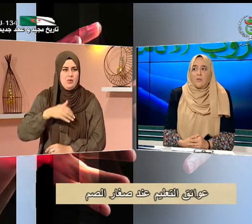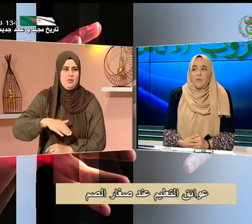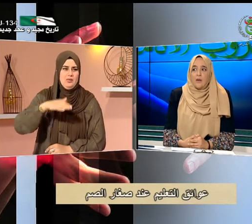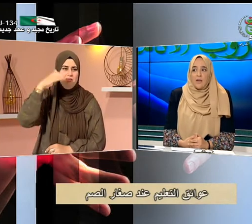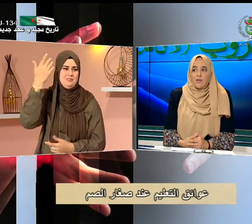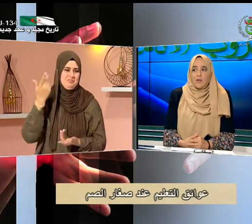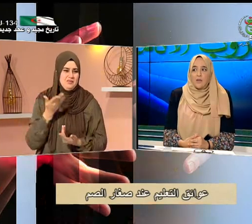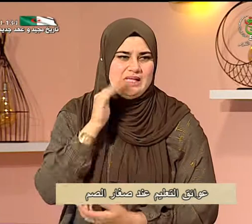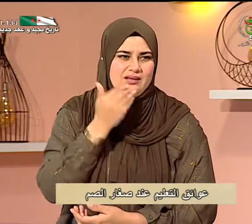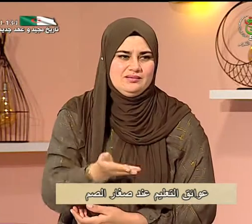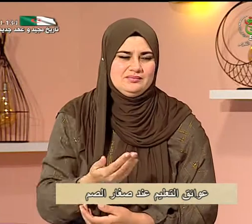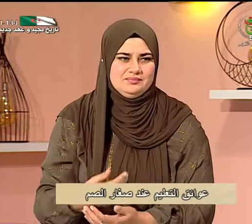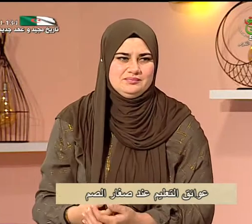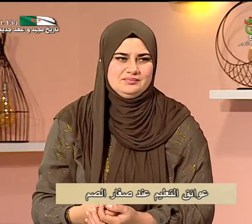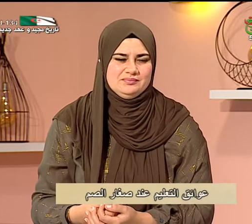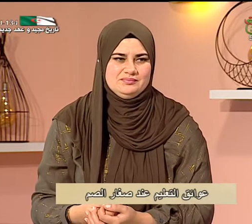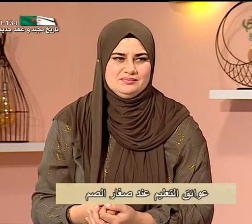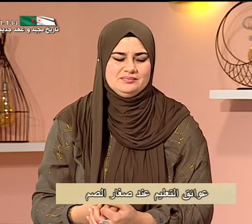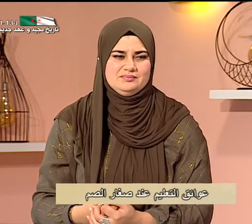بلغة إشارية وهذا مشكل كبير